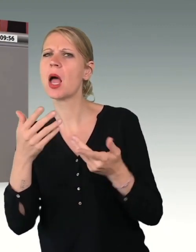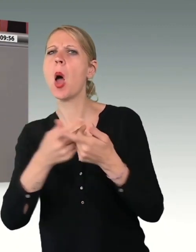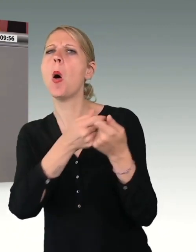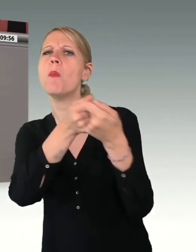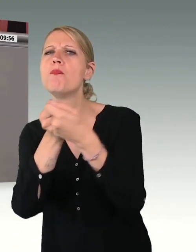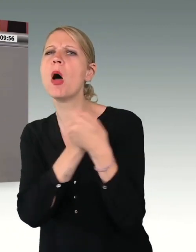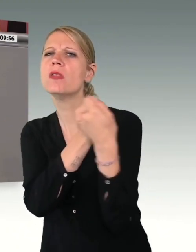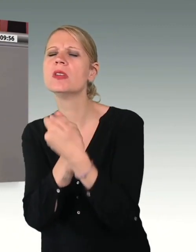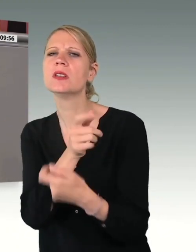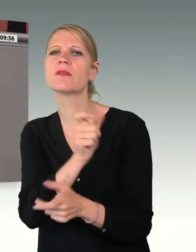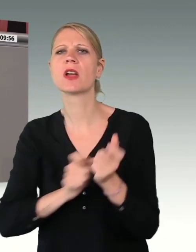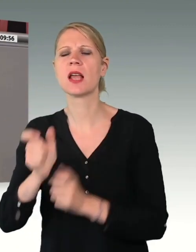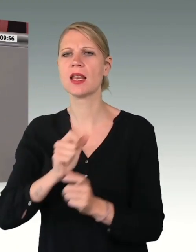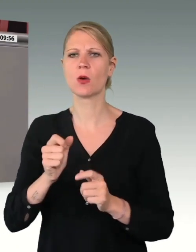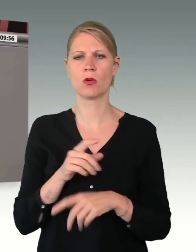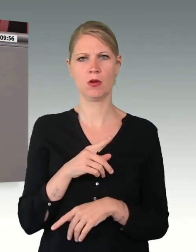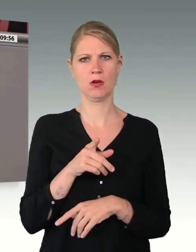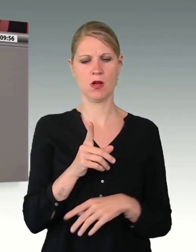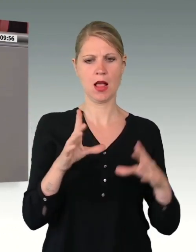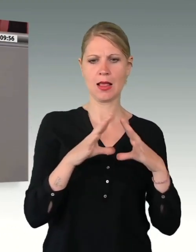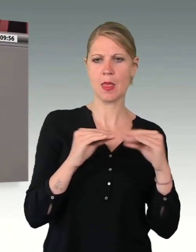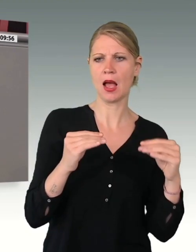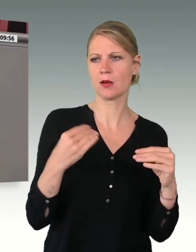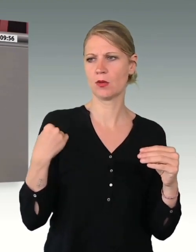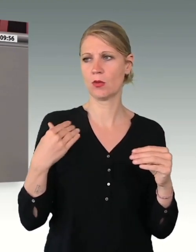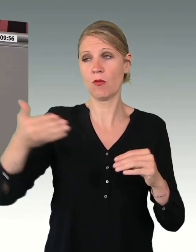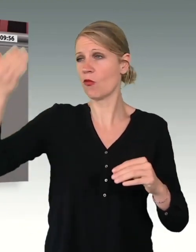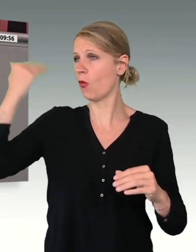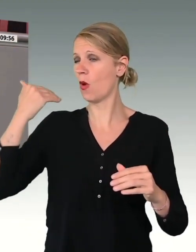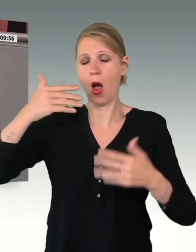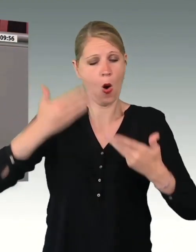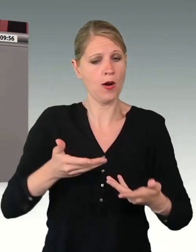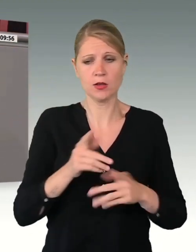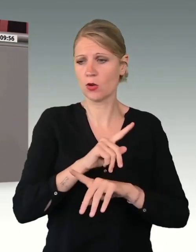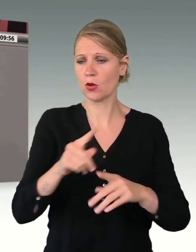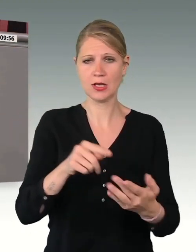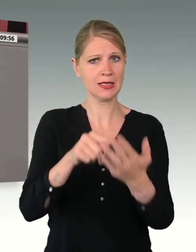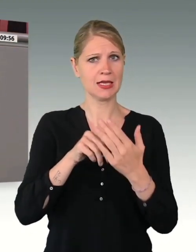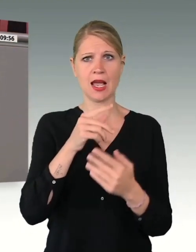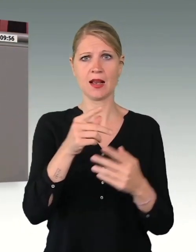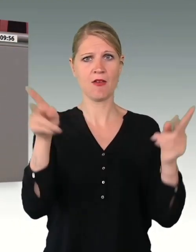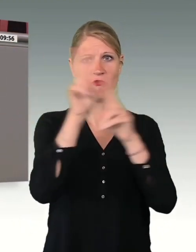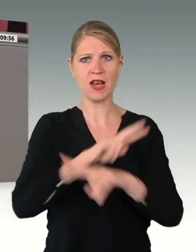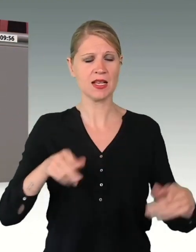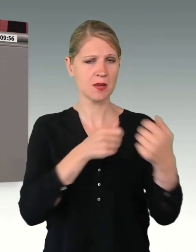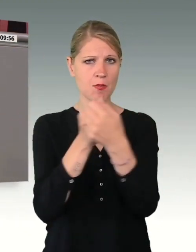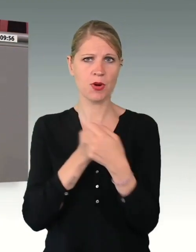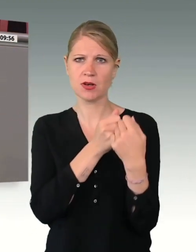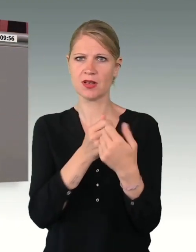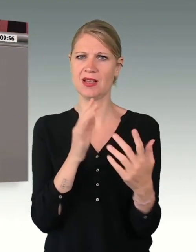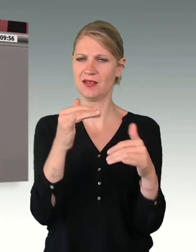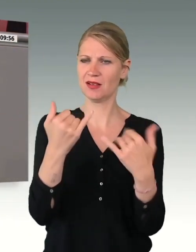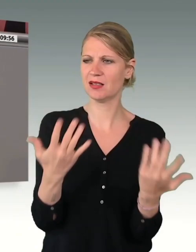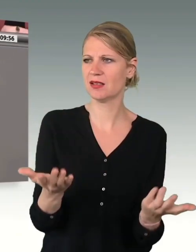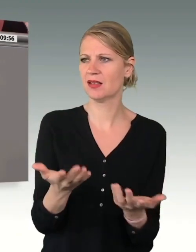grausamen Tagen noch in den Jahren zuvor als ein Friedensbündnis erwiesen. Also machen Sie sich nicht von